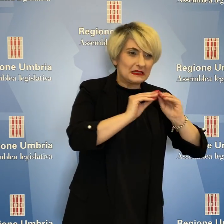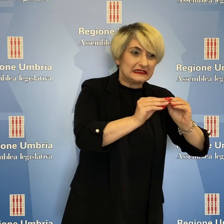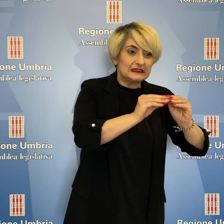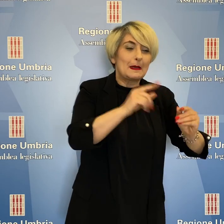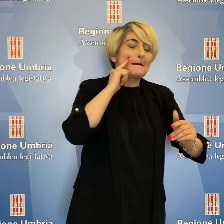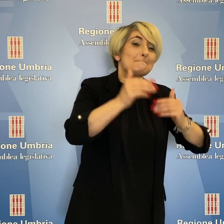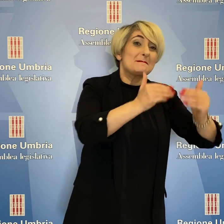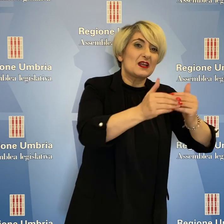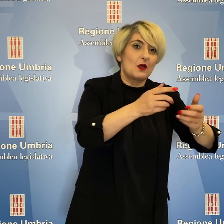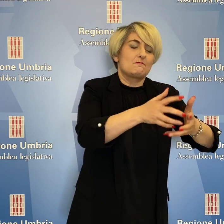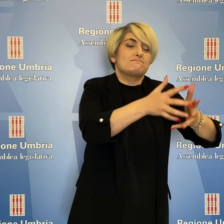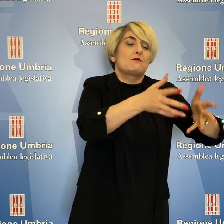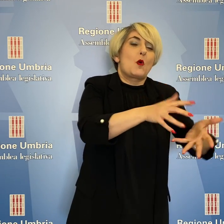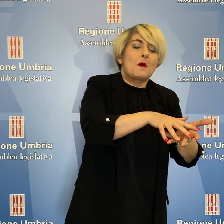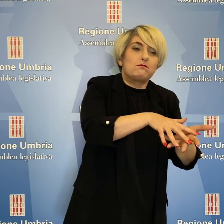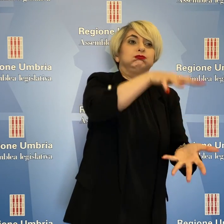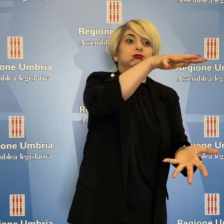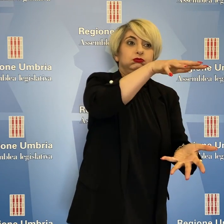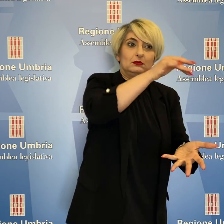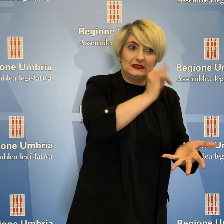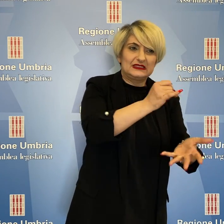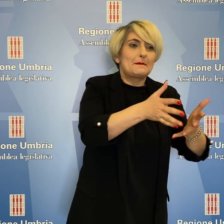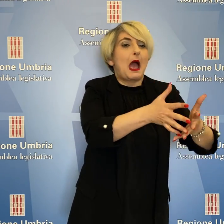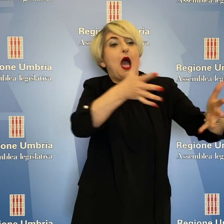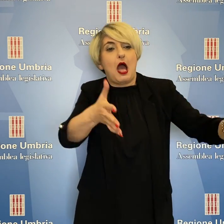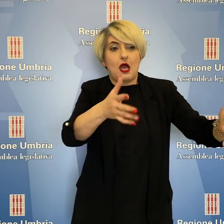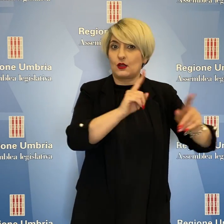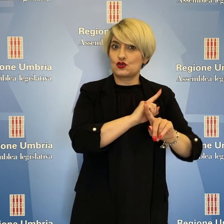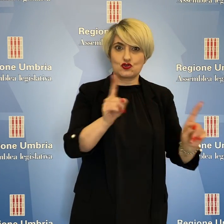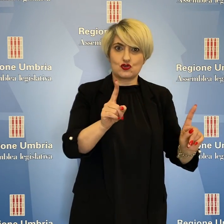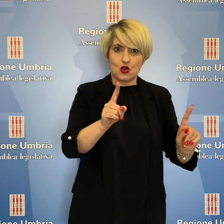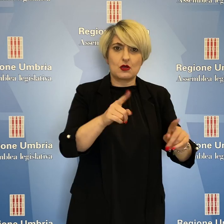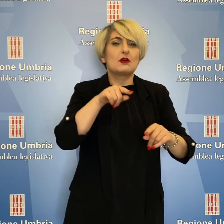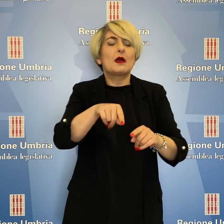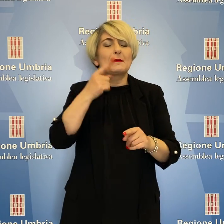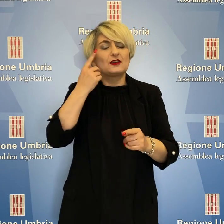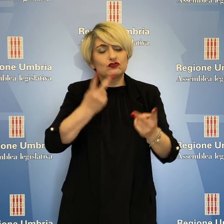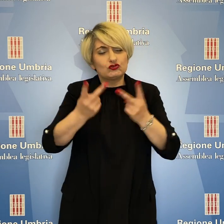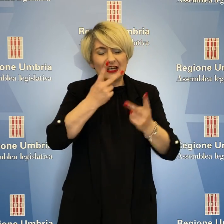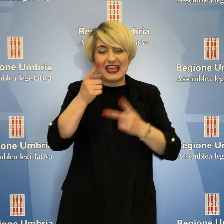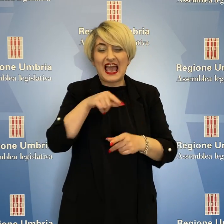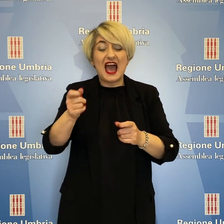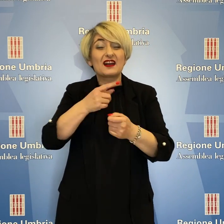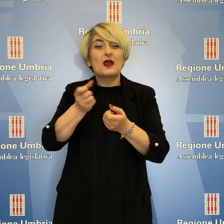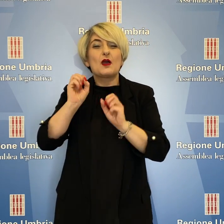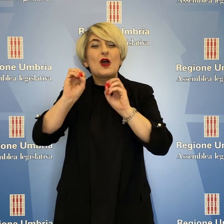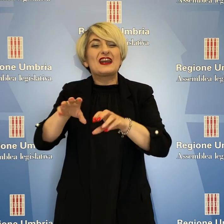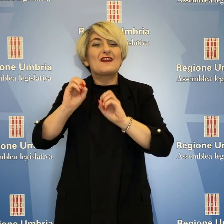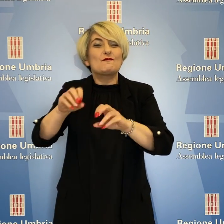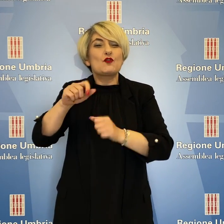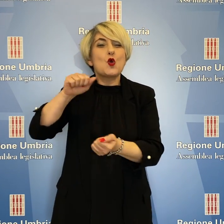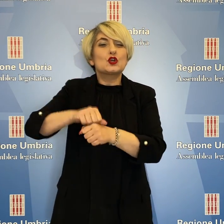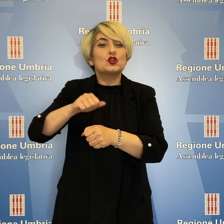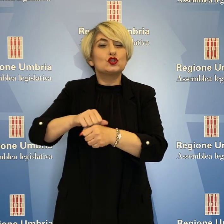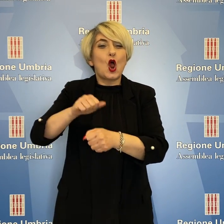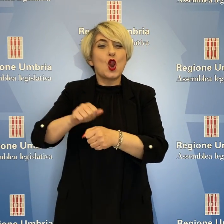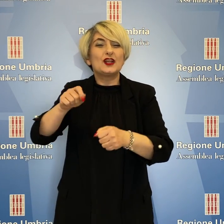la capacità senza ampliarle, mentre si procede agli interventi per la riduzione della quantità di rifiuti solidi